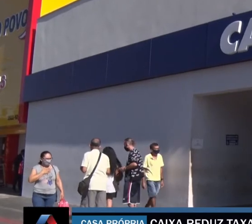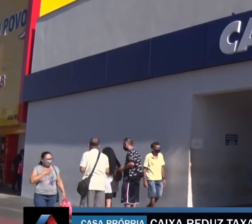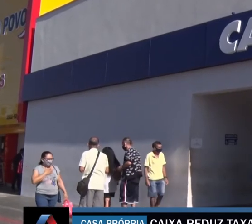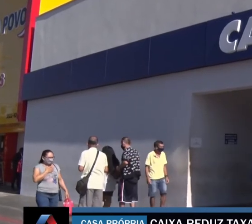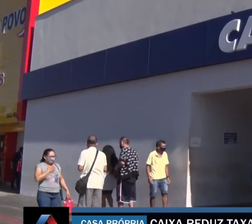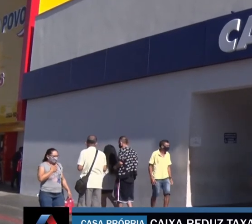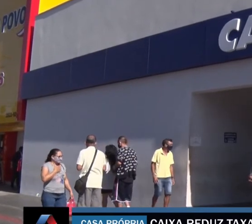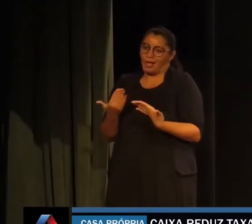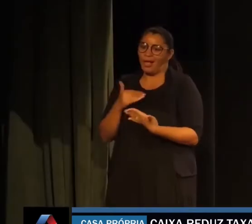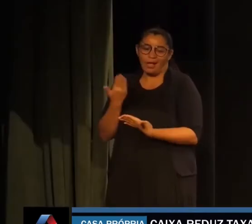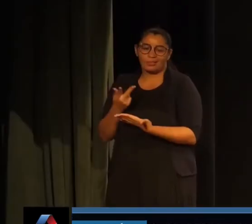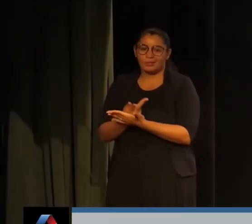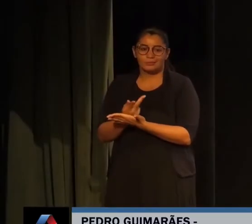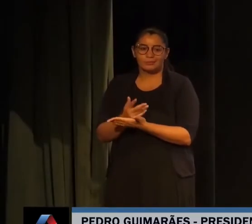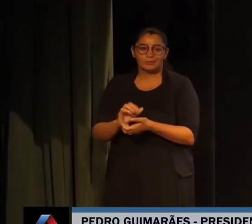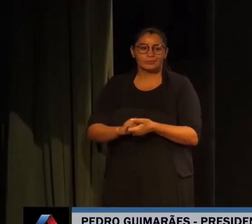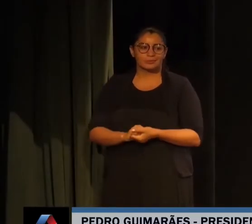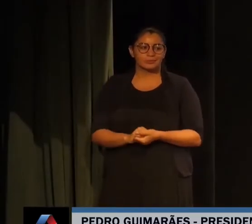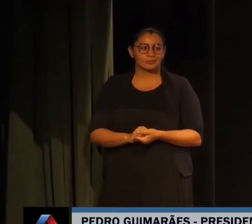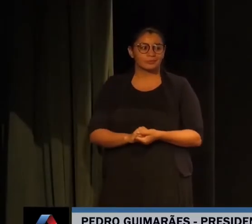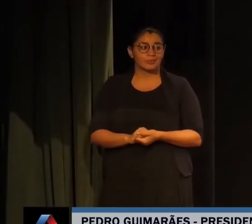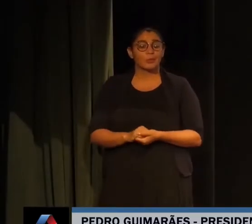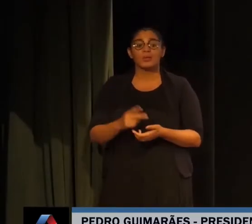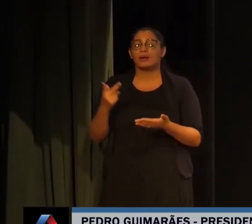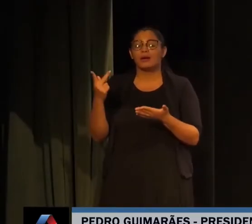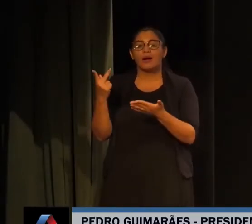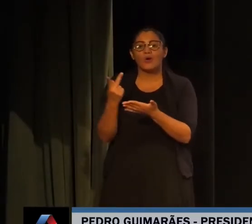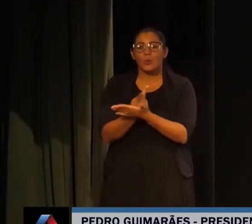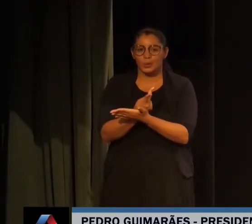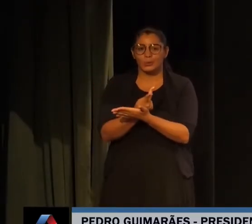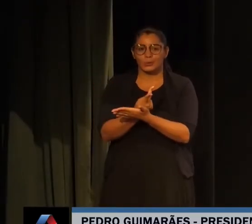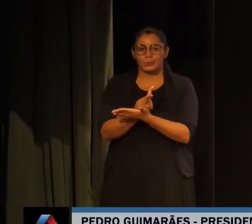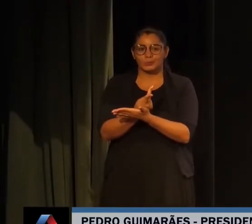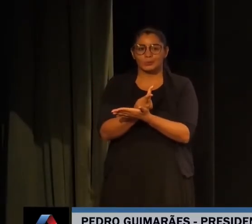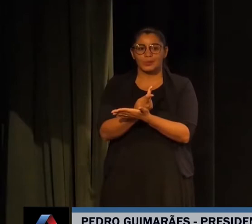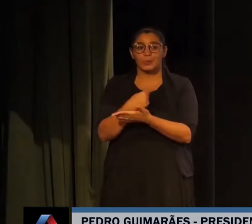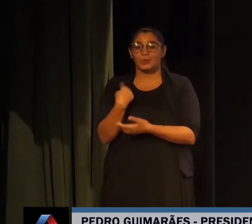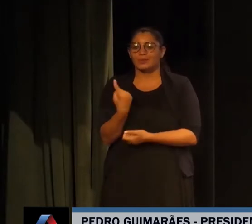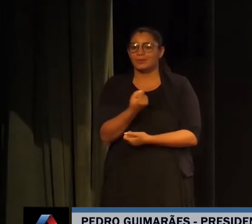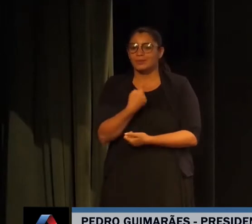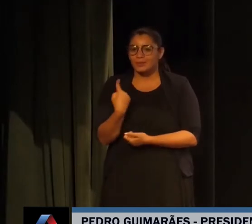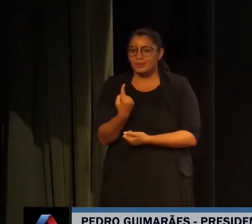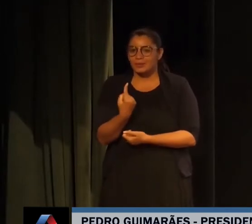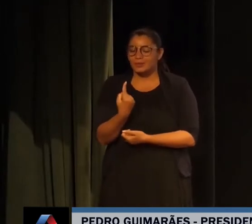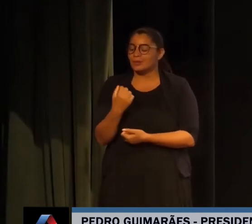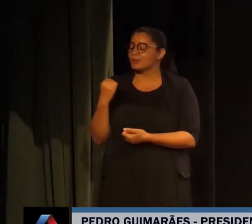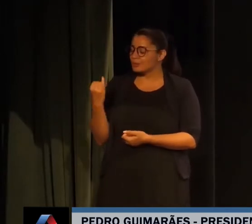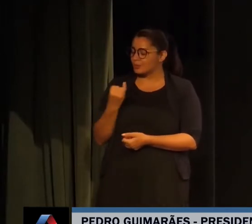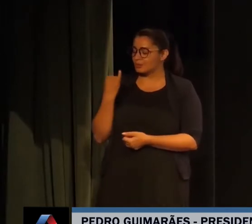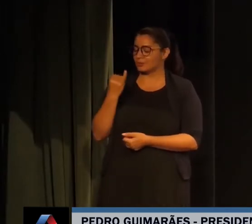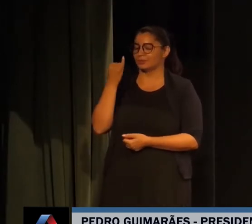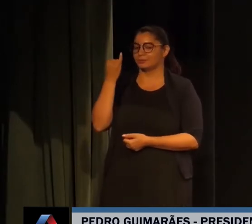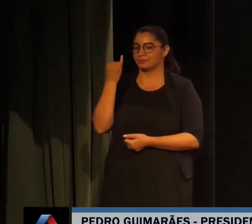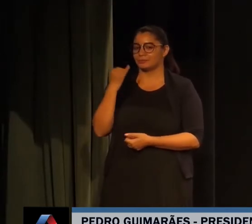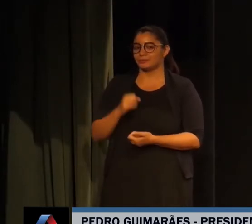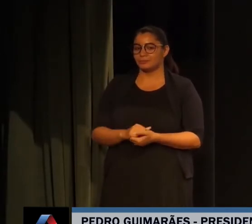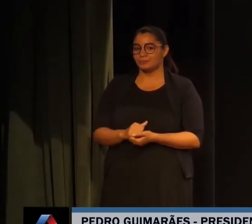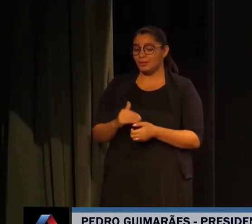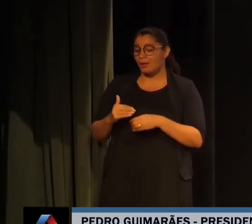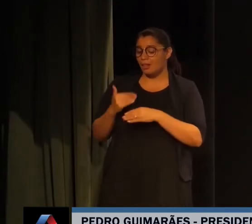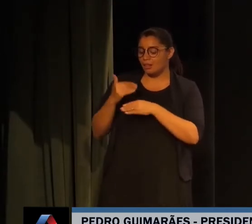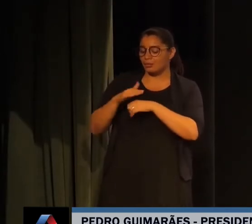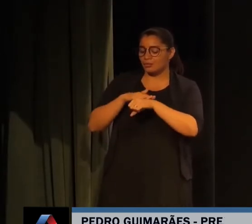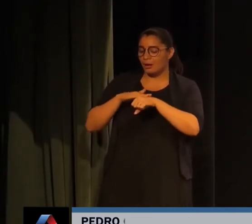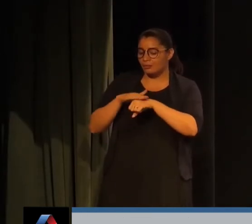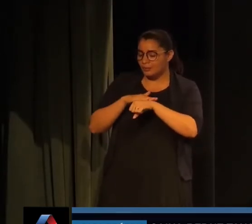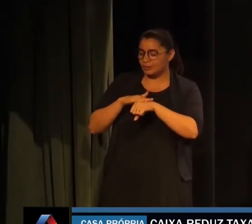participação no mercado. Neste caso, o que acontece para a gente que é muito importante, além da